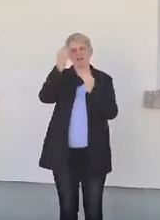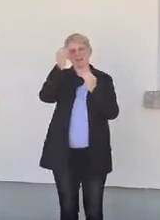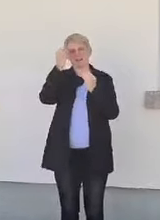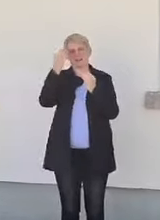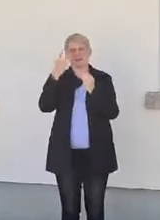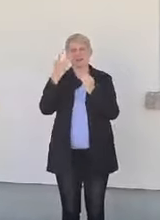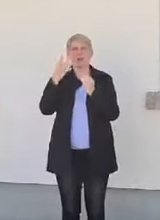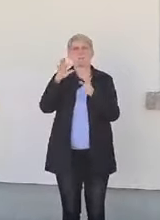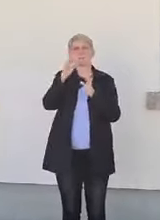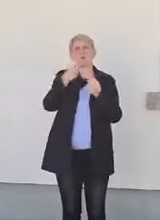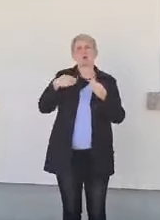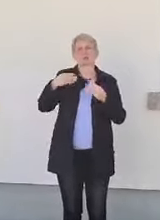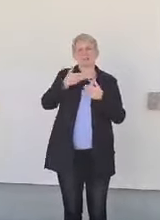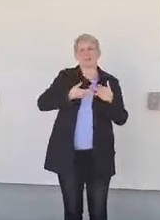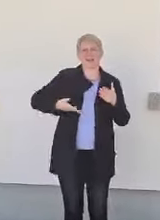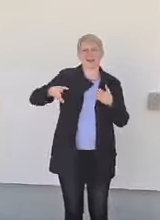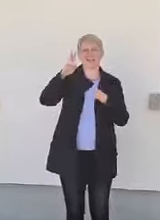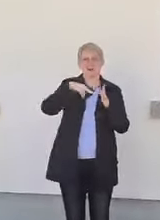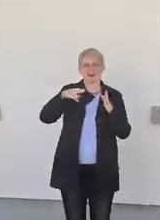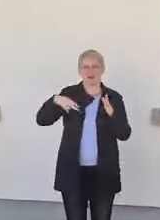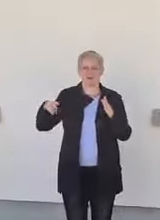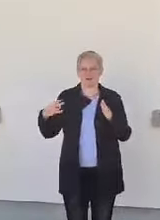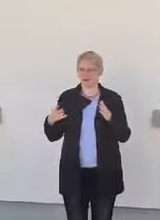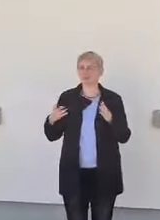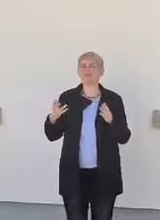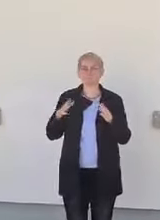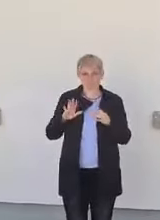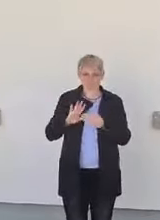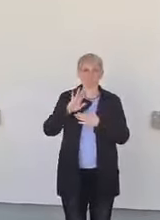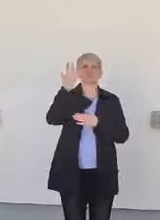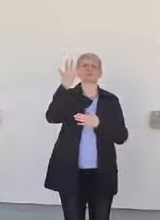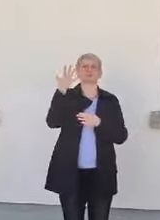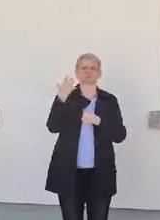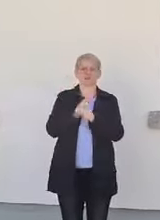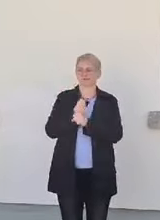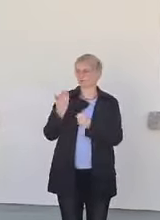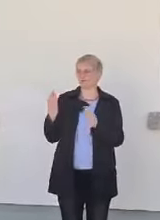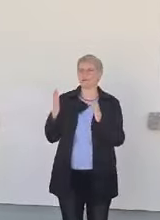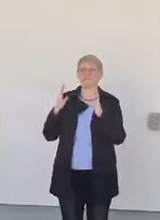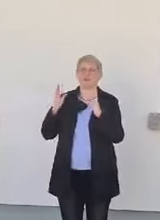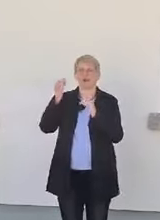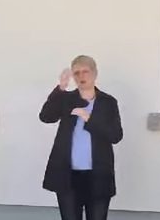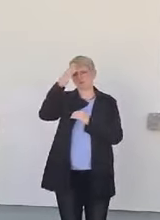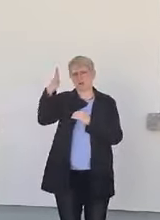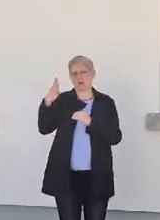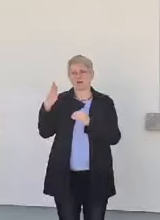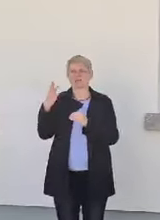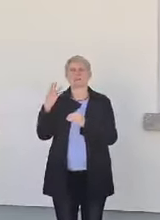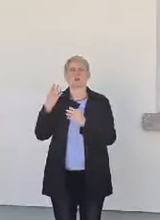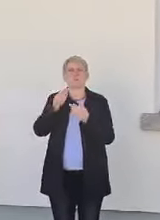abschließen. Er dann zusätzlich noch eine Fachausbildung in einer Porzellanmanufaktur